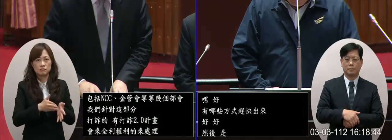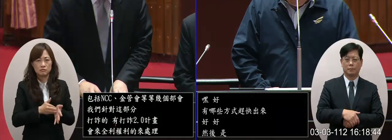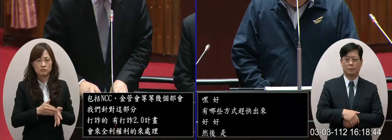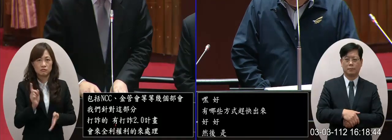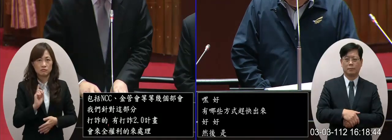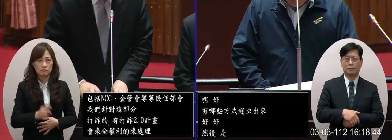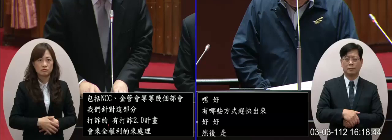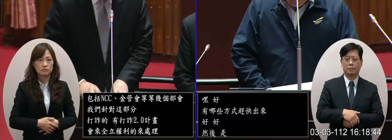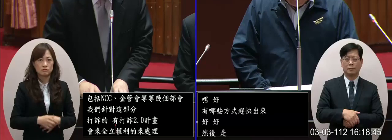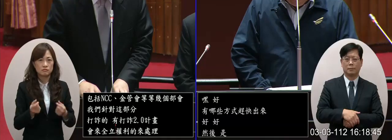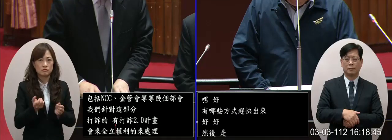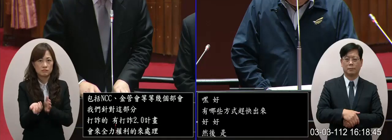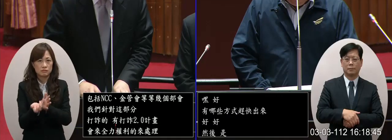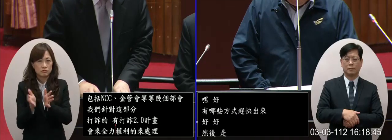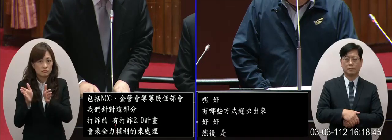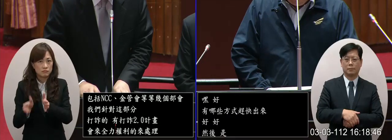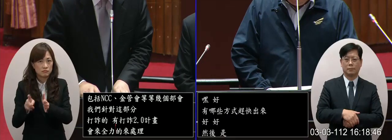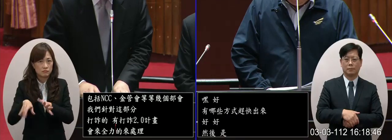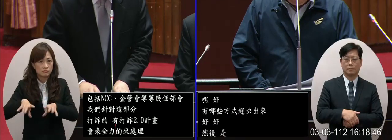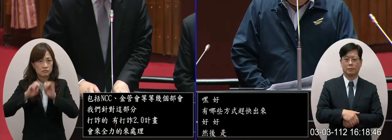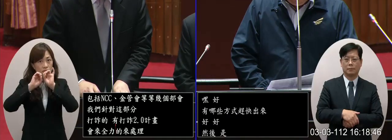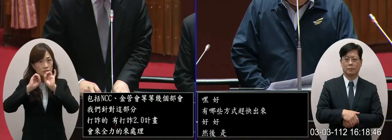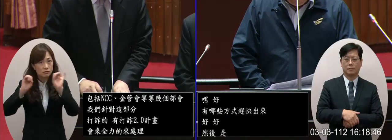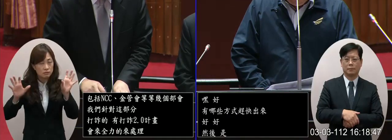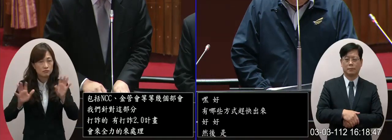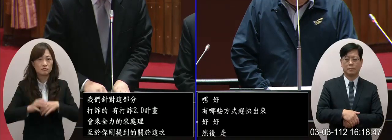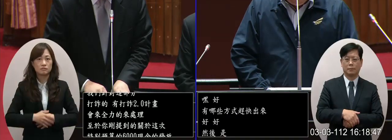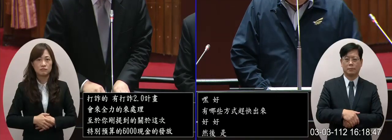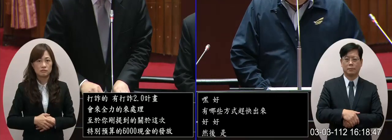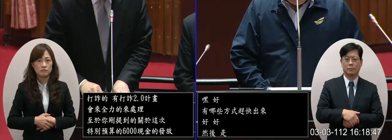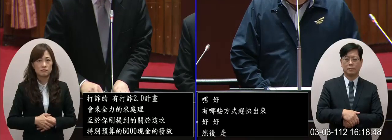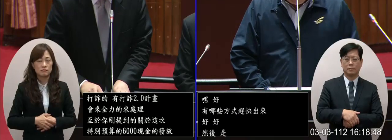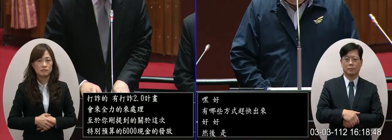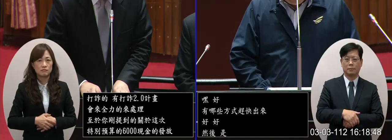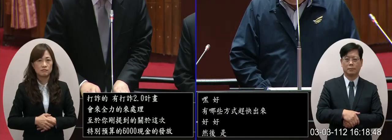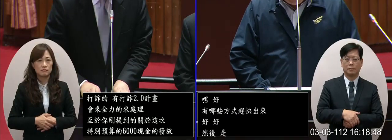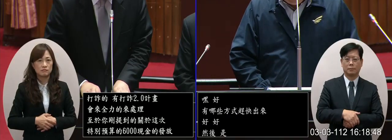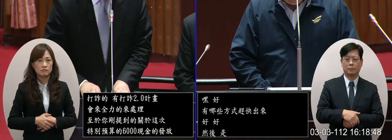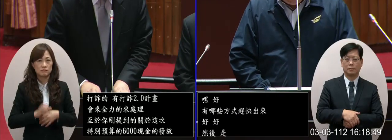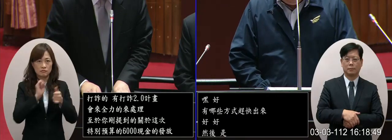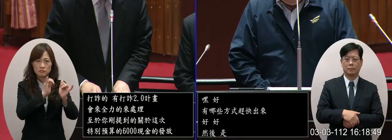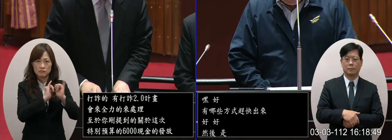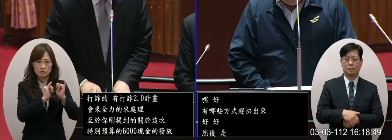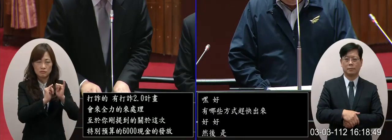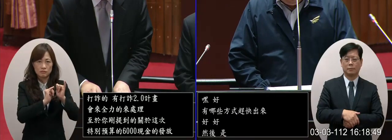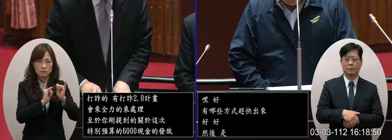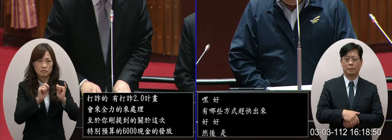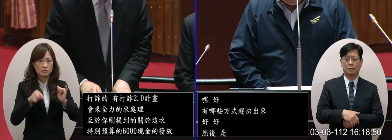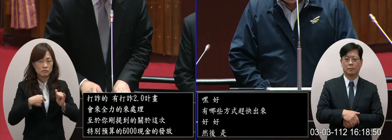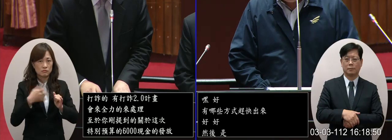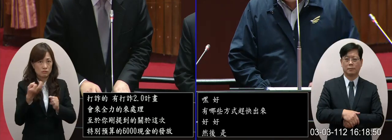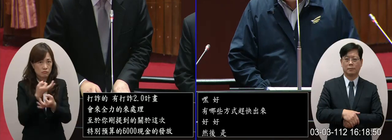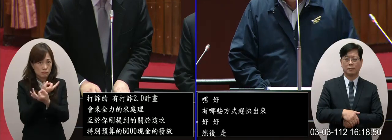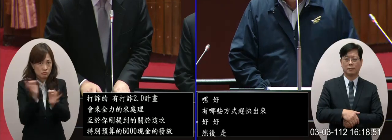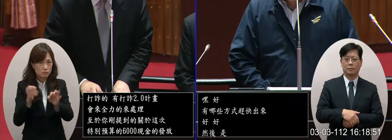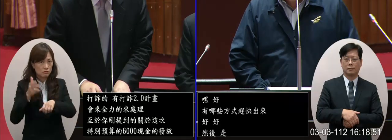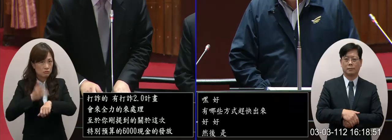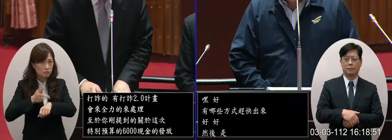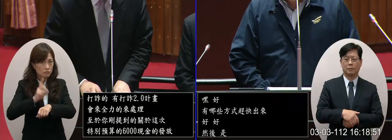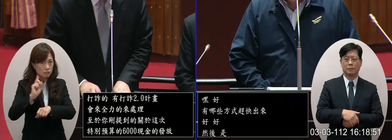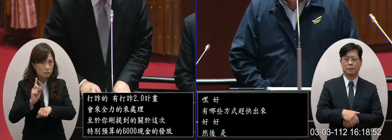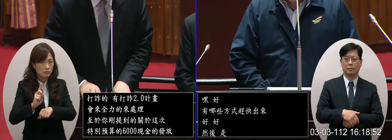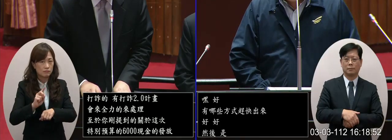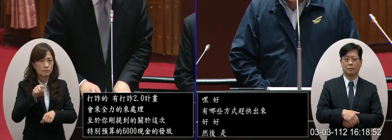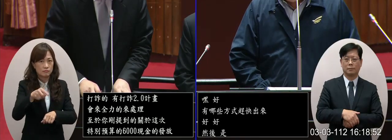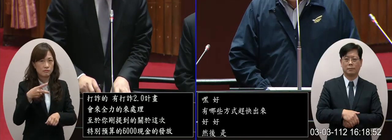包括在這個前期的部分要進行宣導然後也提醒民眾這些相關的一個發放的一個方式那避免詐